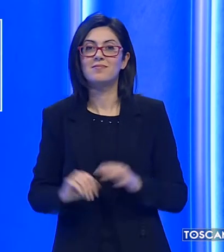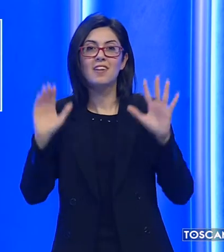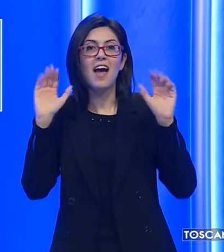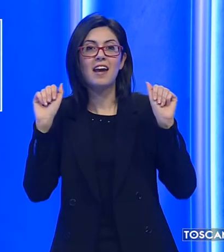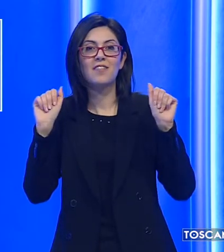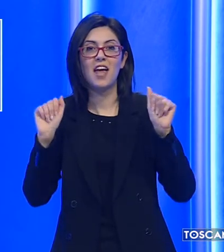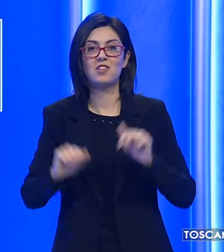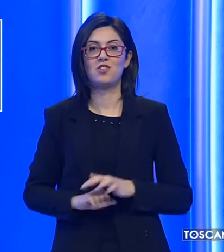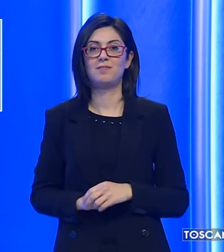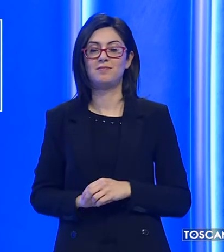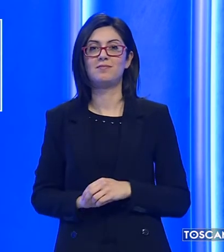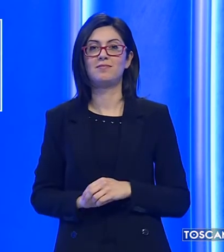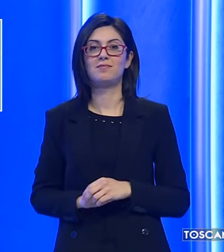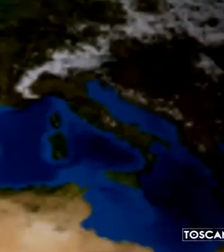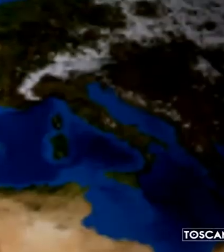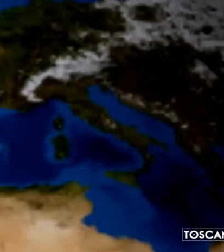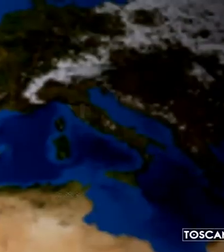seguiti, arrivederci!